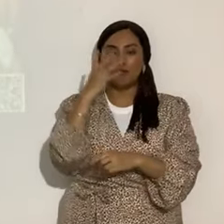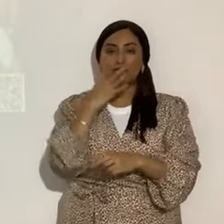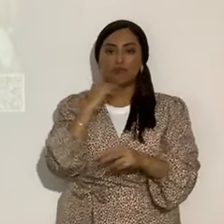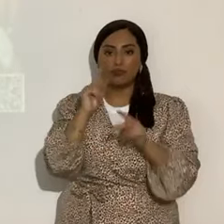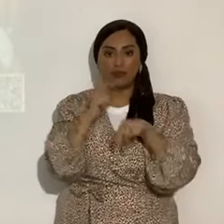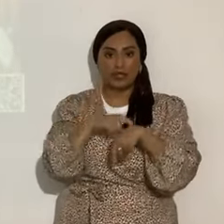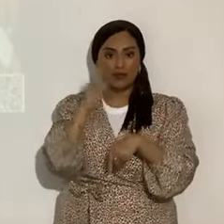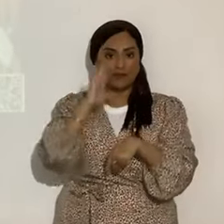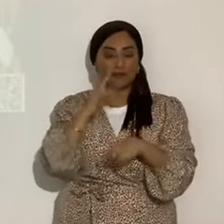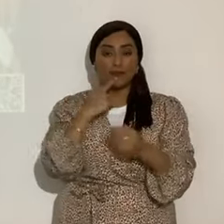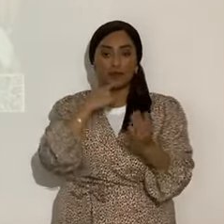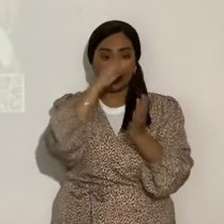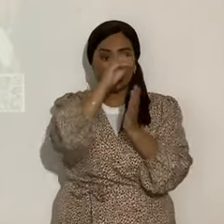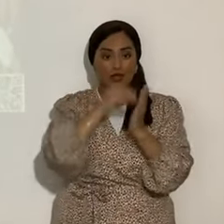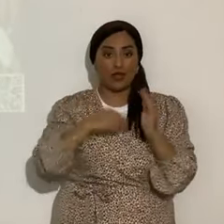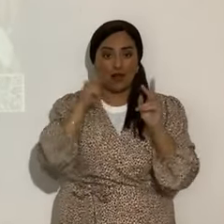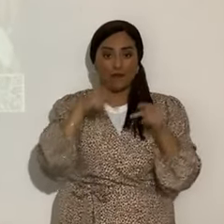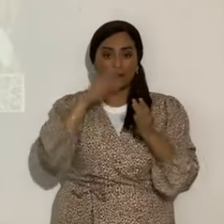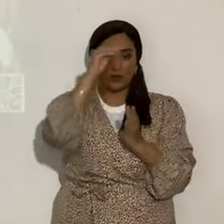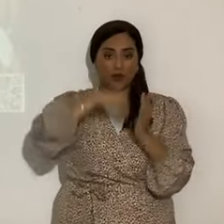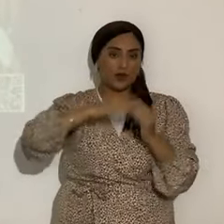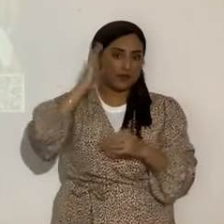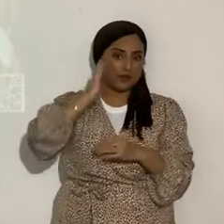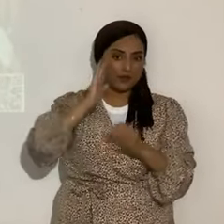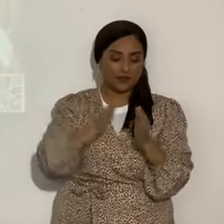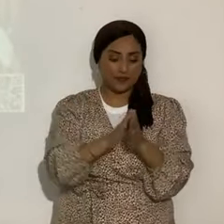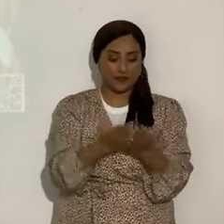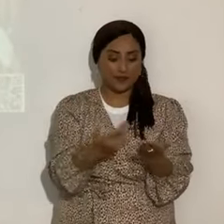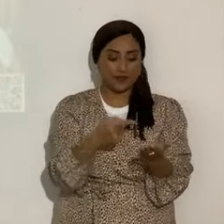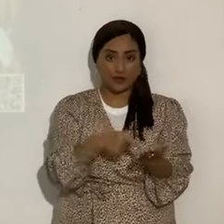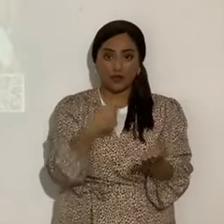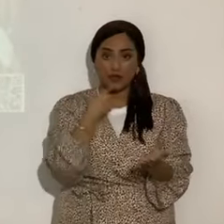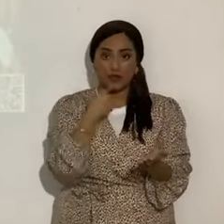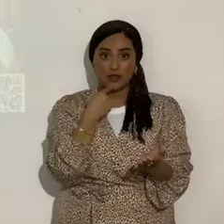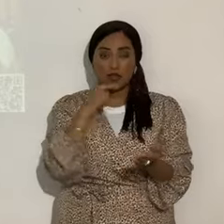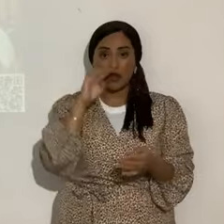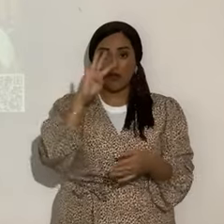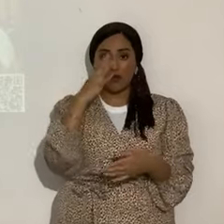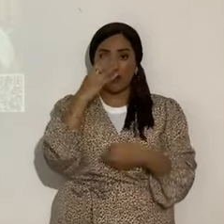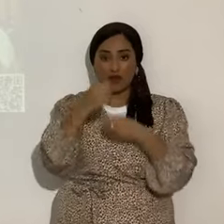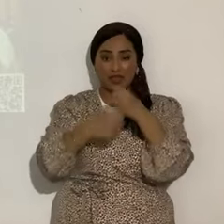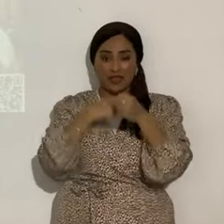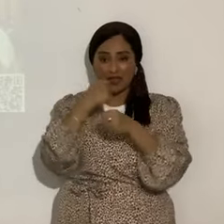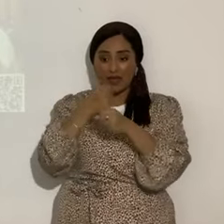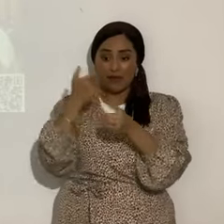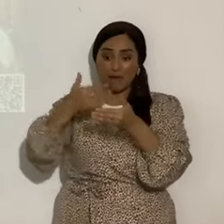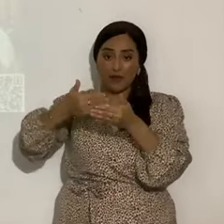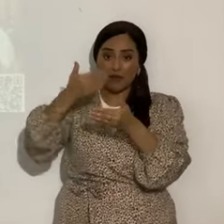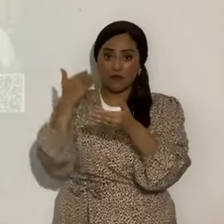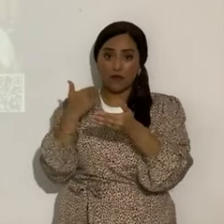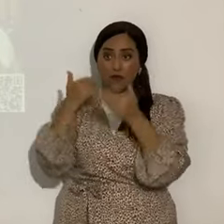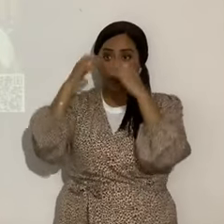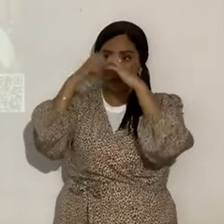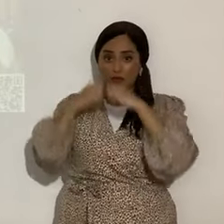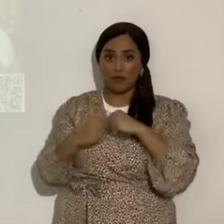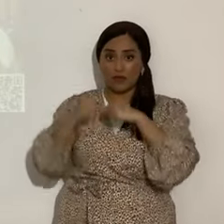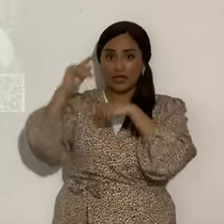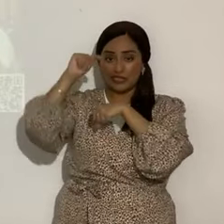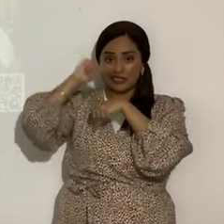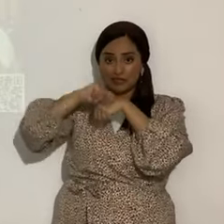dice el escritor Fabio Josefo, cuatro años antes de la destrucción del templo y de la destrucción